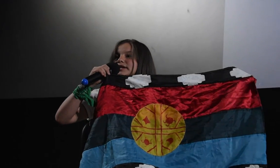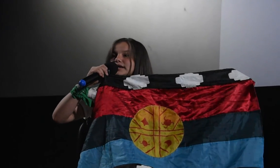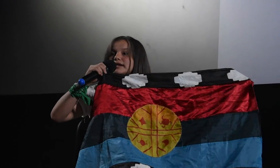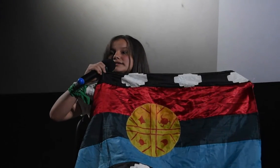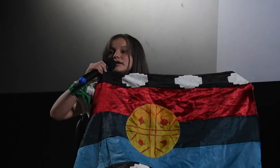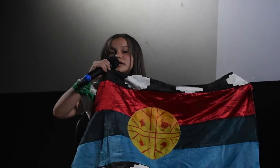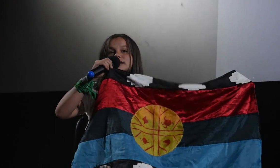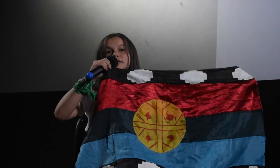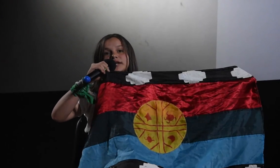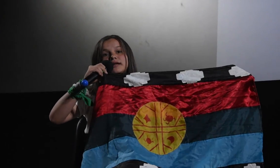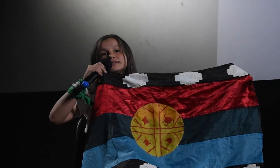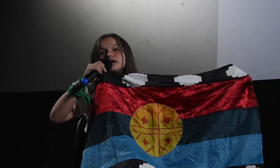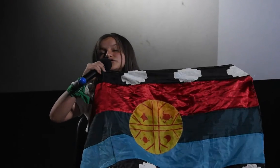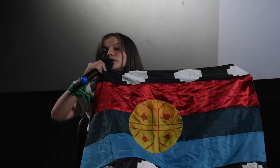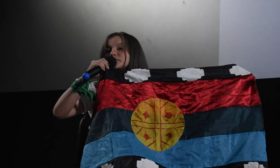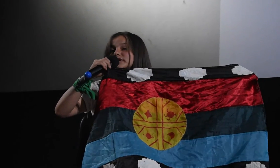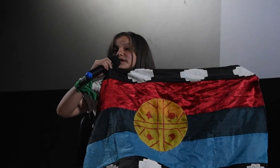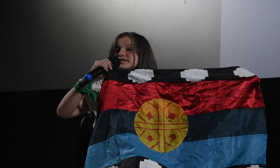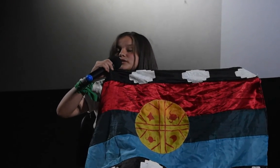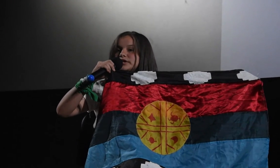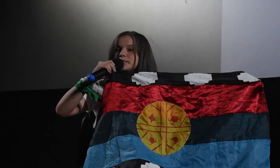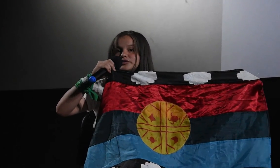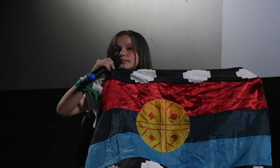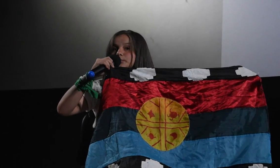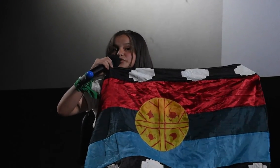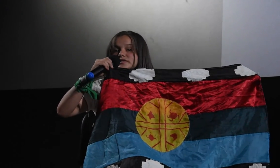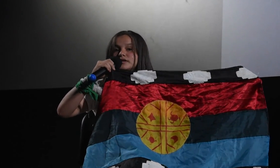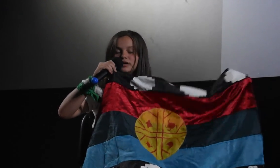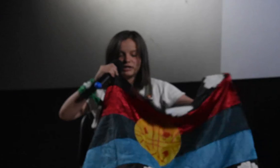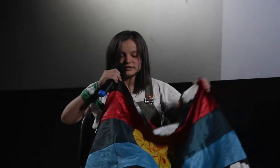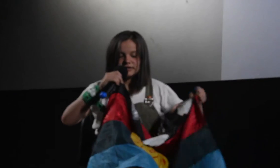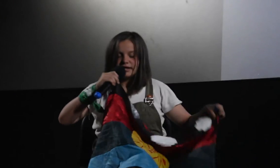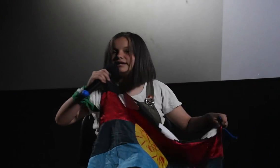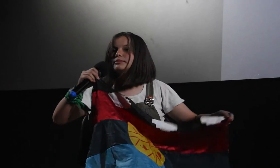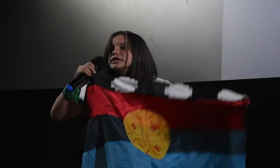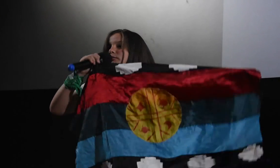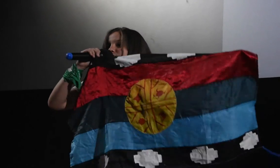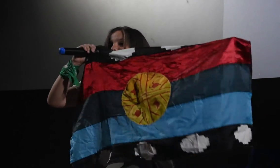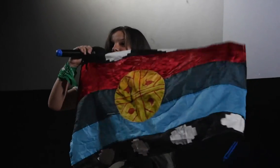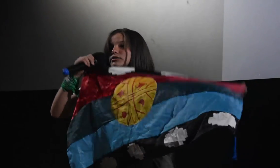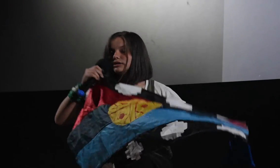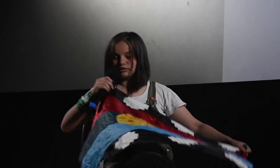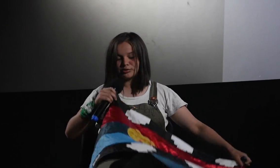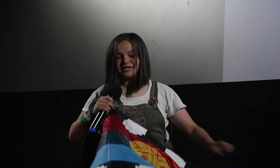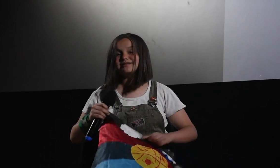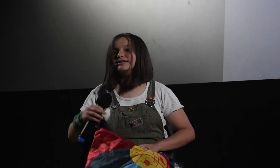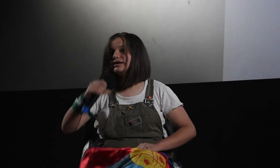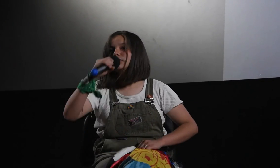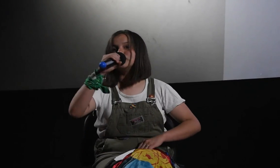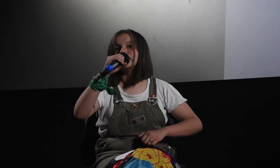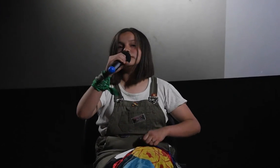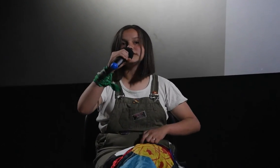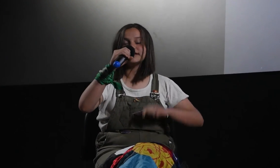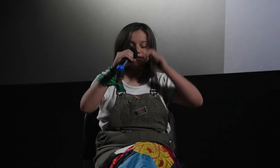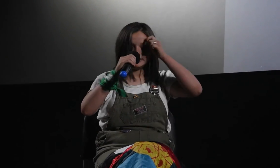sumamente violentadas y discriminadas. No solo por ser niñas, sino también por ser mapuches. Y también como niña, como niñez